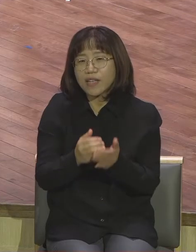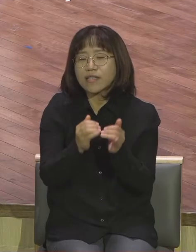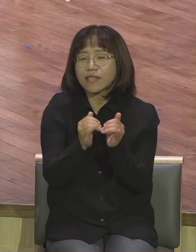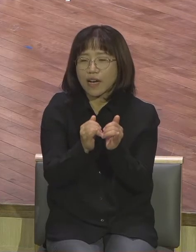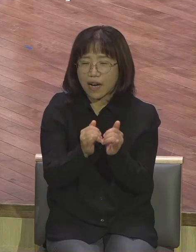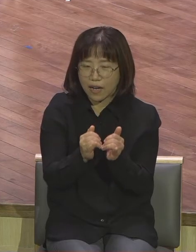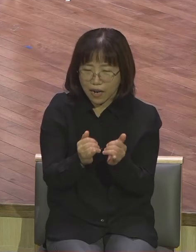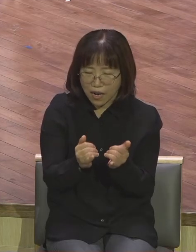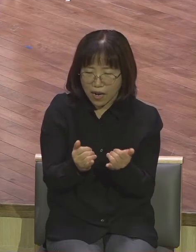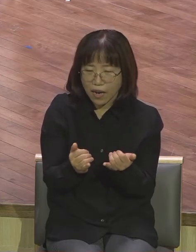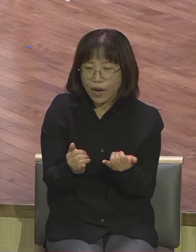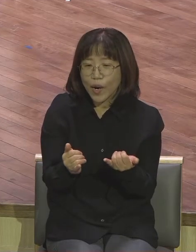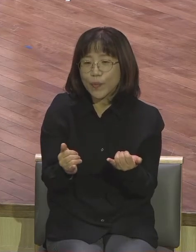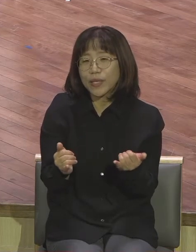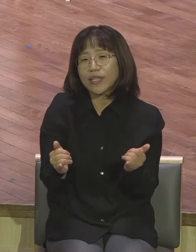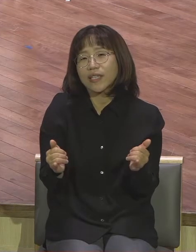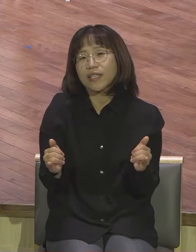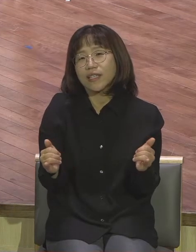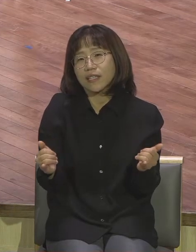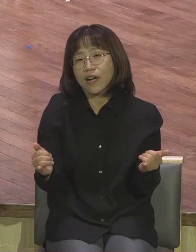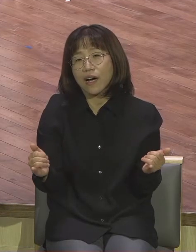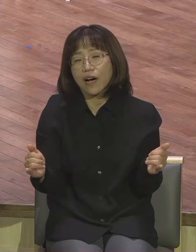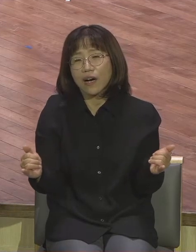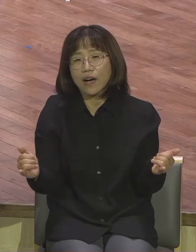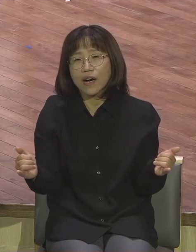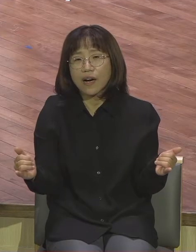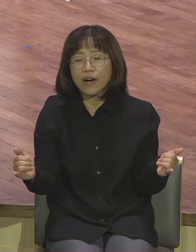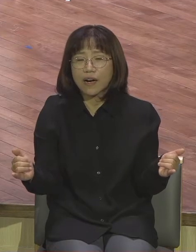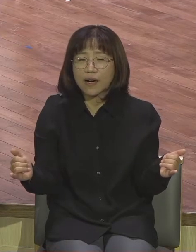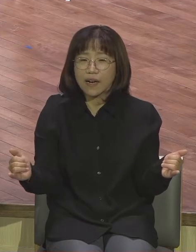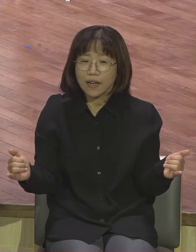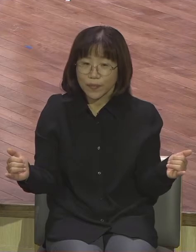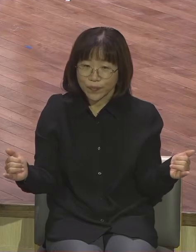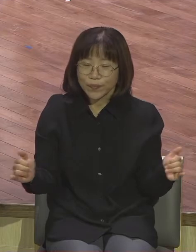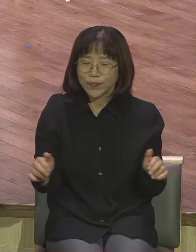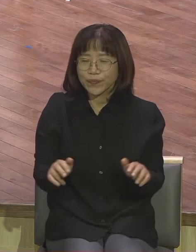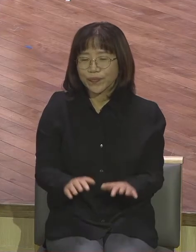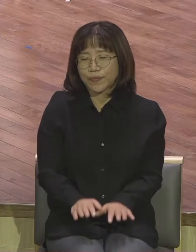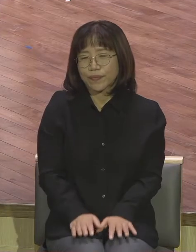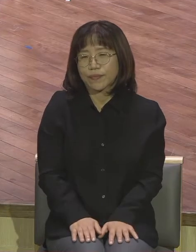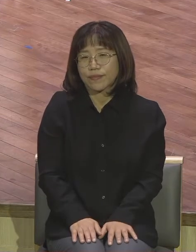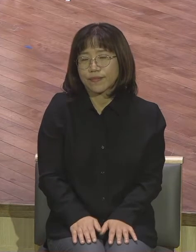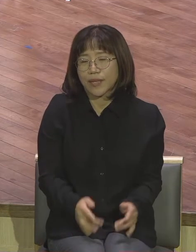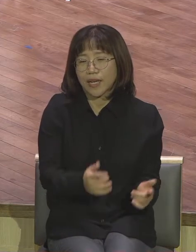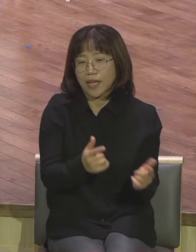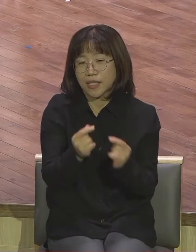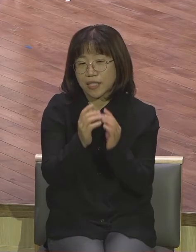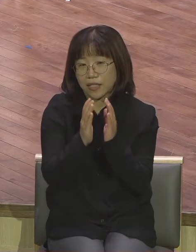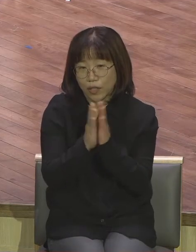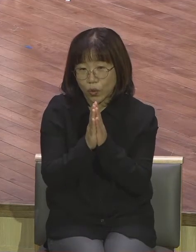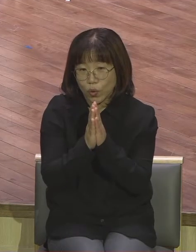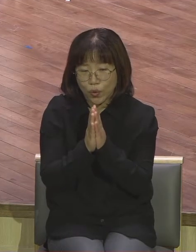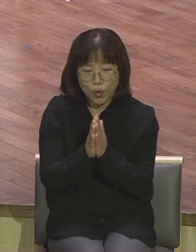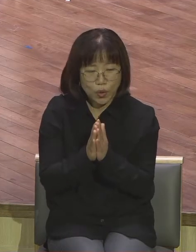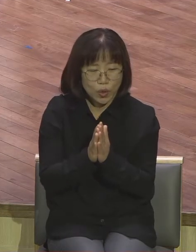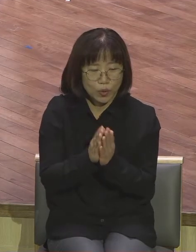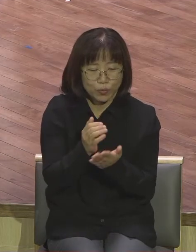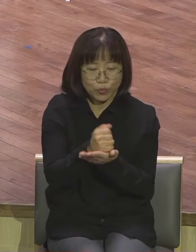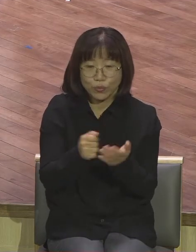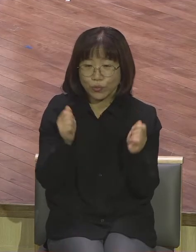사람이야 오늘 시간 함께 기도하도록 하겠습니다 무석 교회를 놓고 함께 기도해